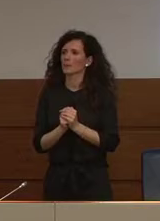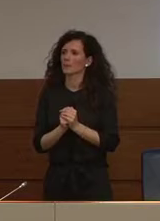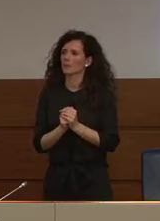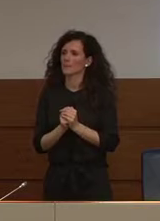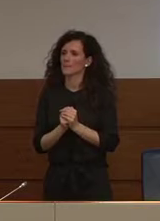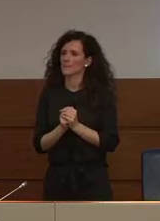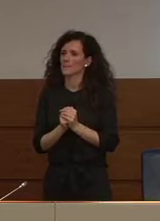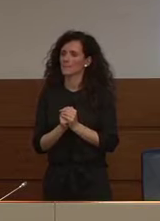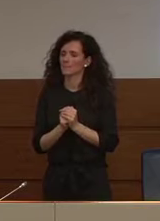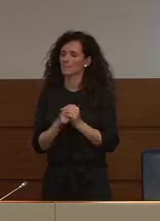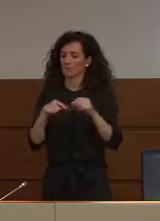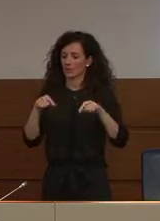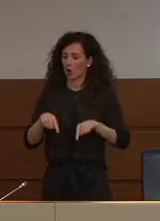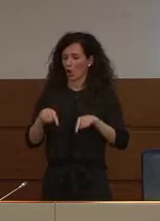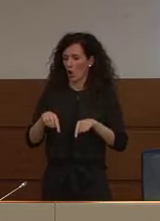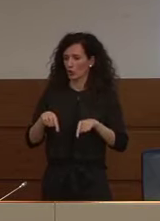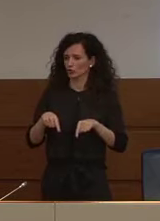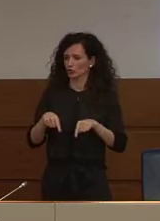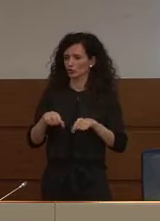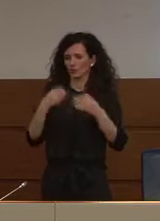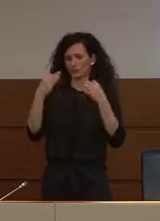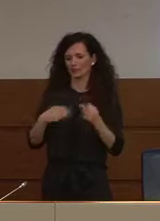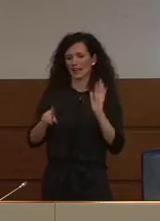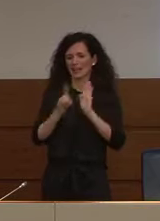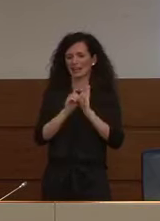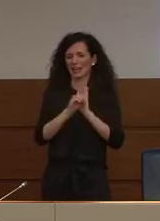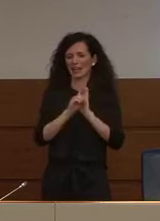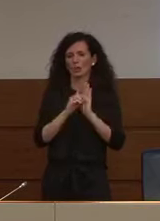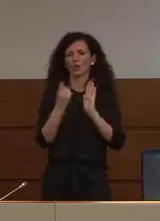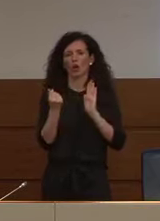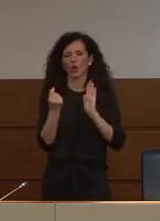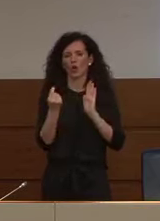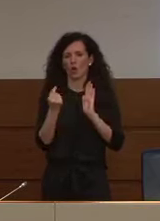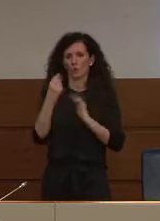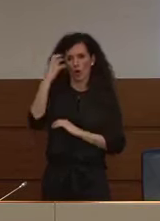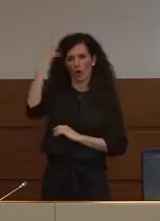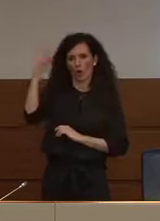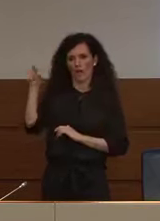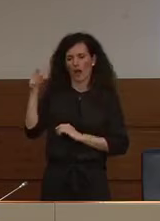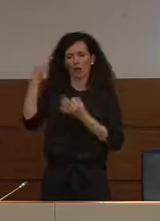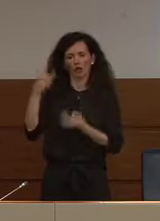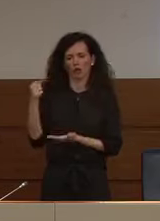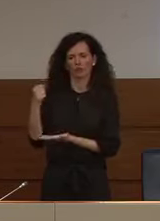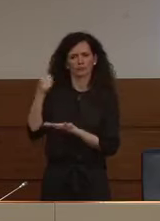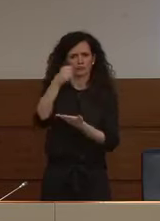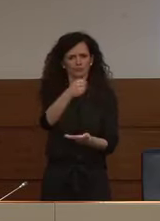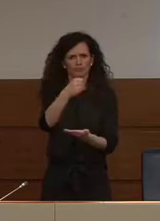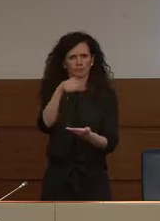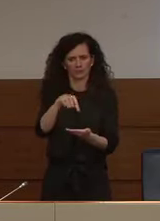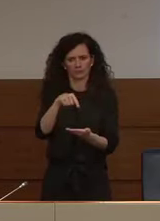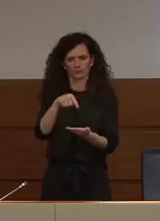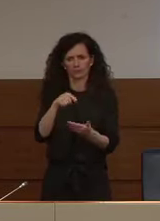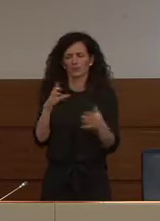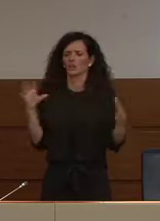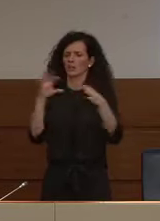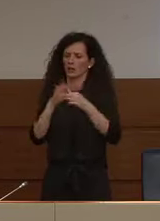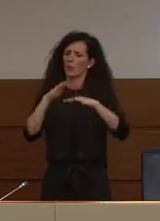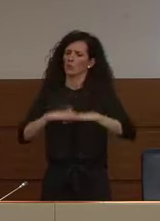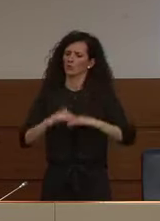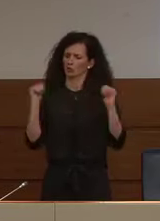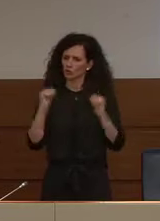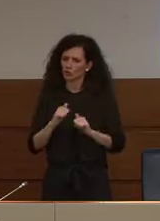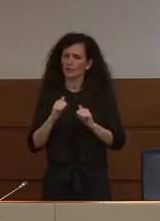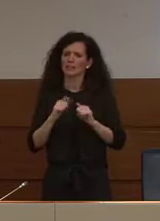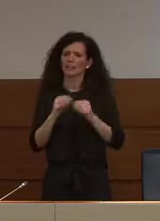prime risorse stanziate oggi nel decreto economico varato dal governo in merito alla protezione civile e al sistema sanitario